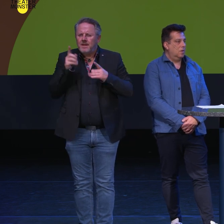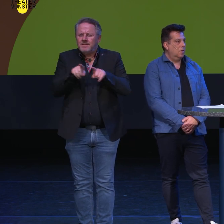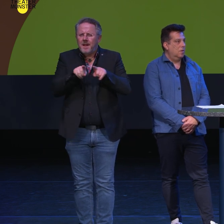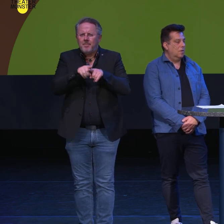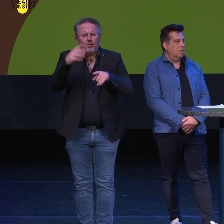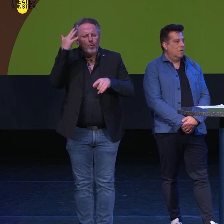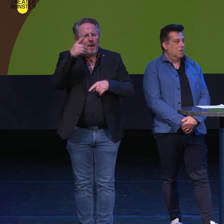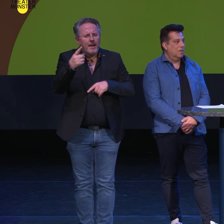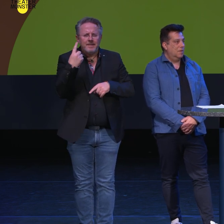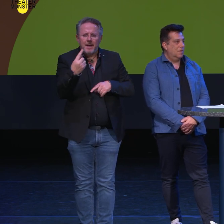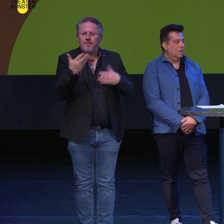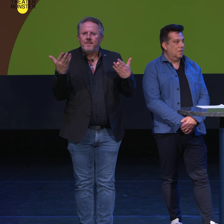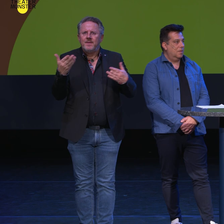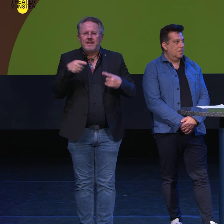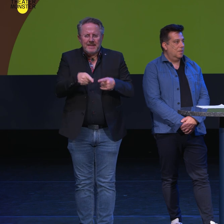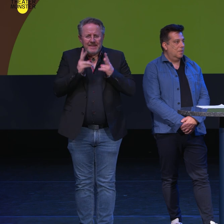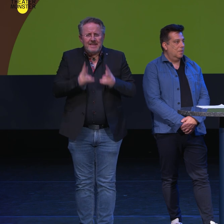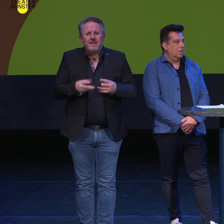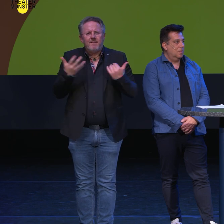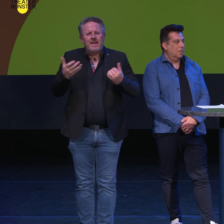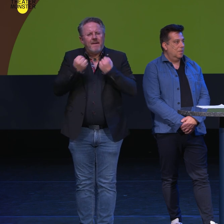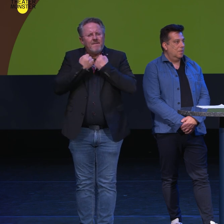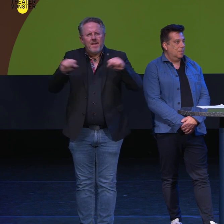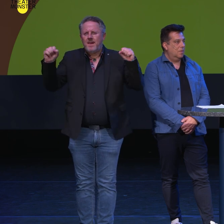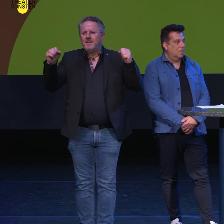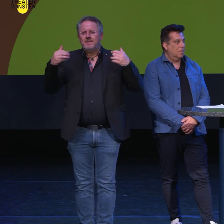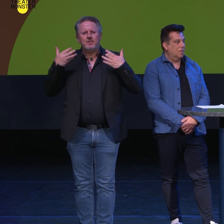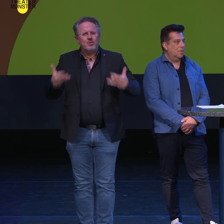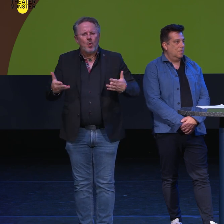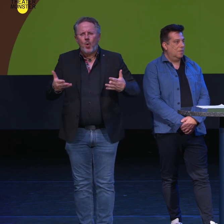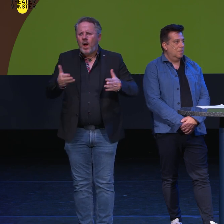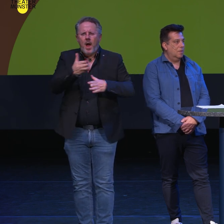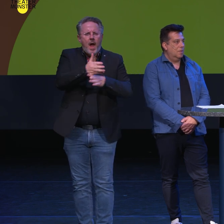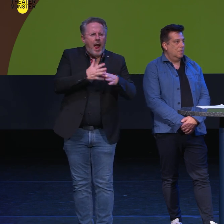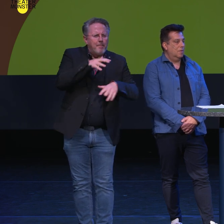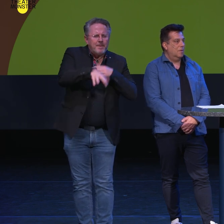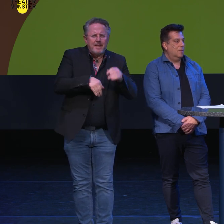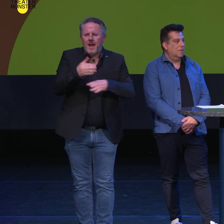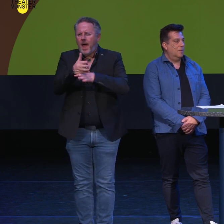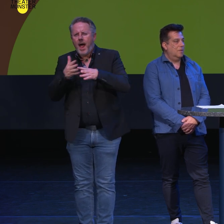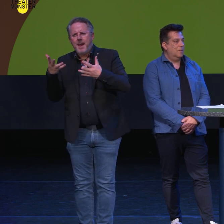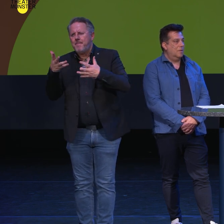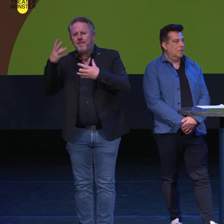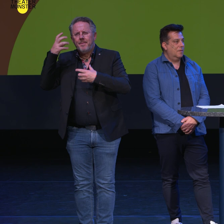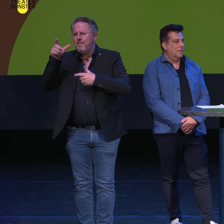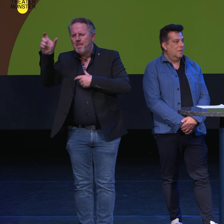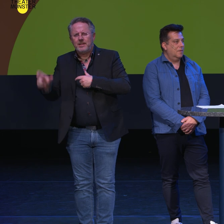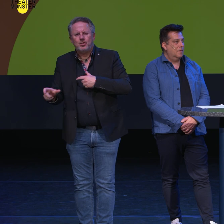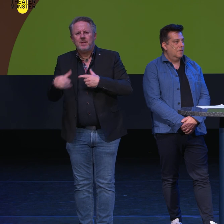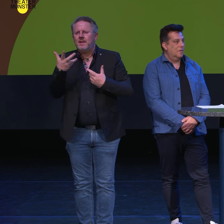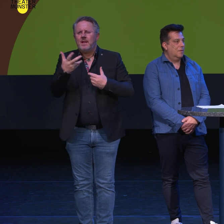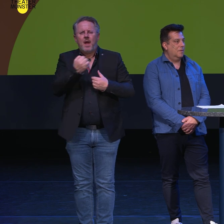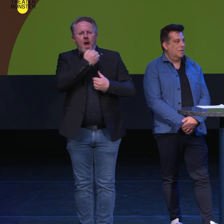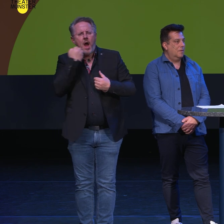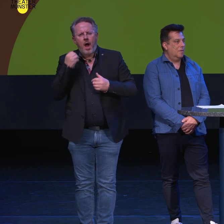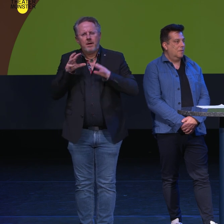nachdenken, die waren, die sind diese wilde Pack von Halbtier, Halbmenschen, die nach Rache suchen.